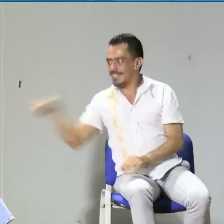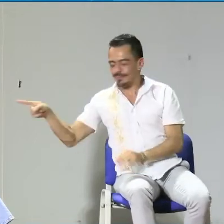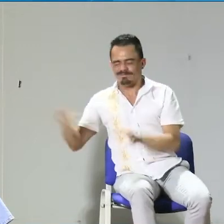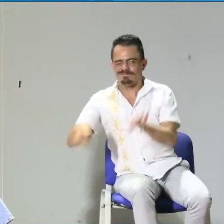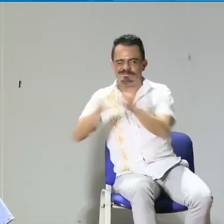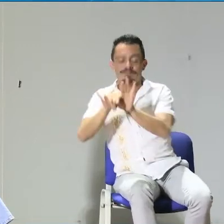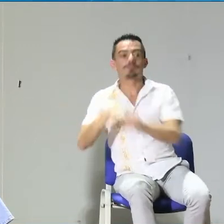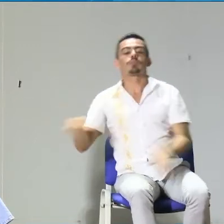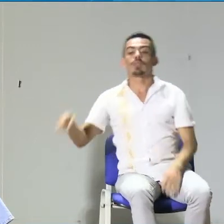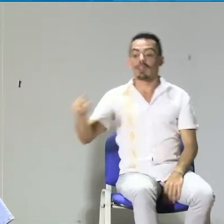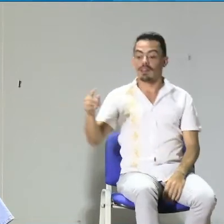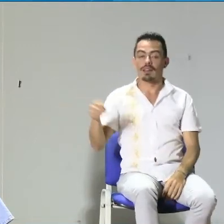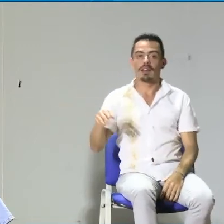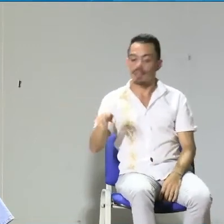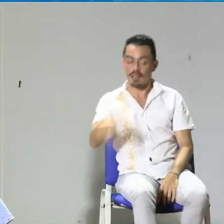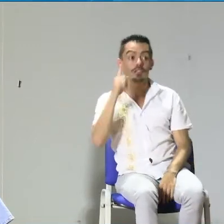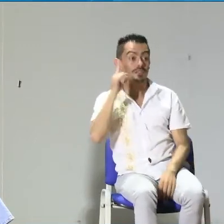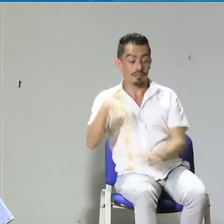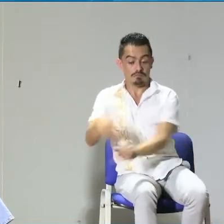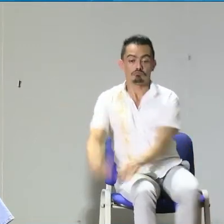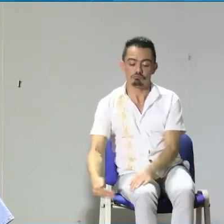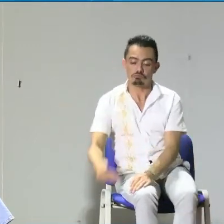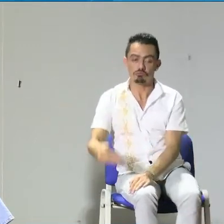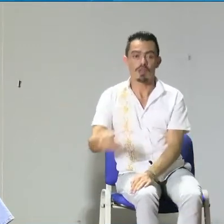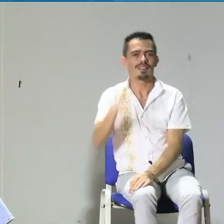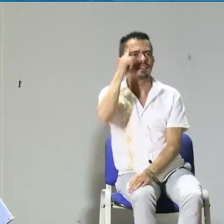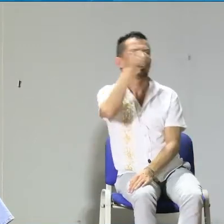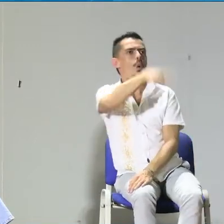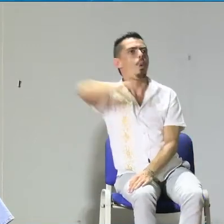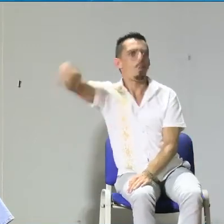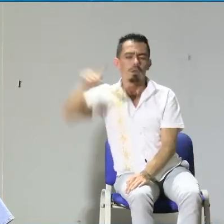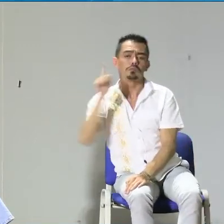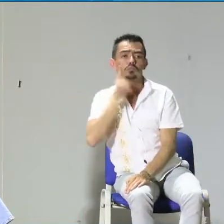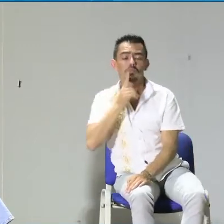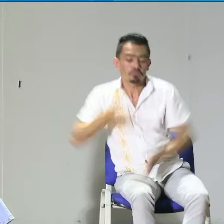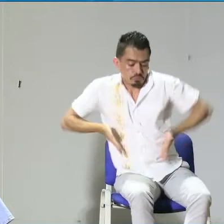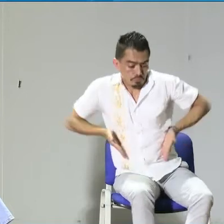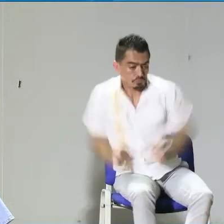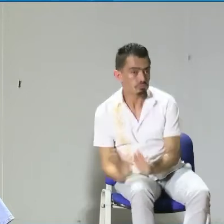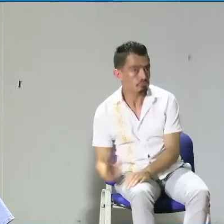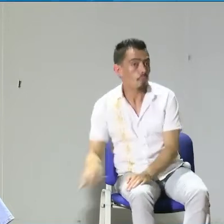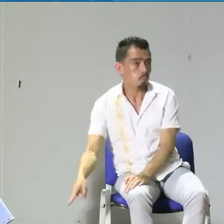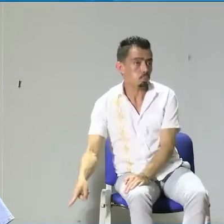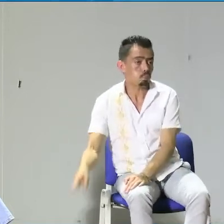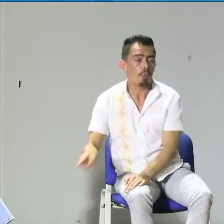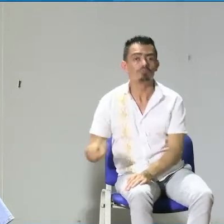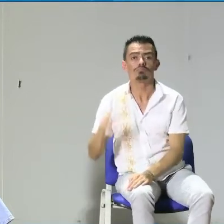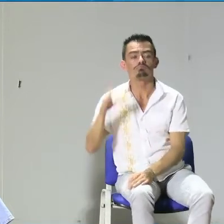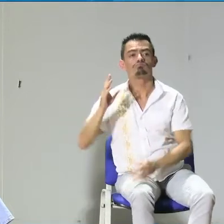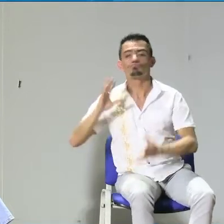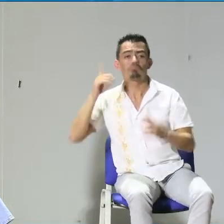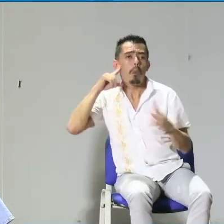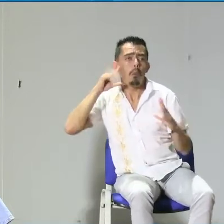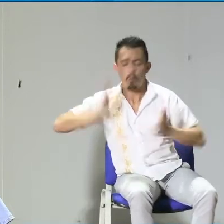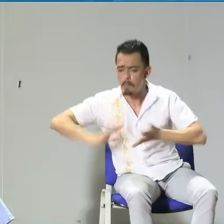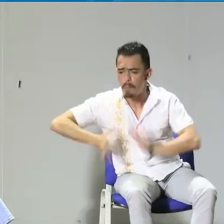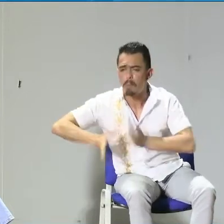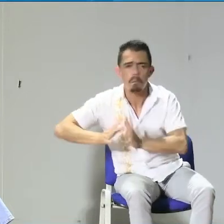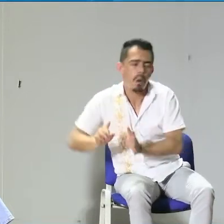ver con la identidad. Adicional a esto, sí, el niño a medida que va creciendo, como